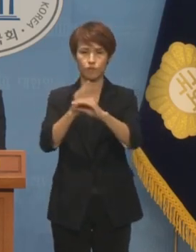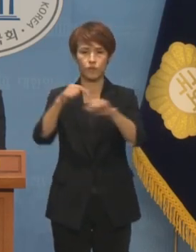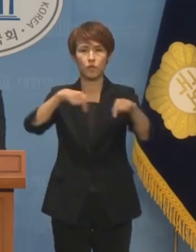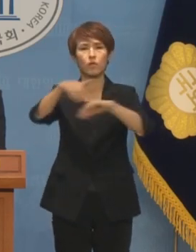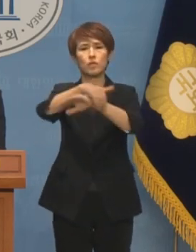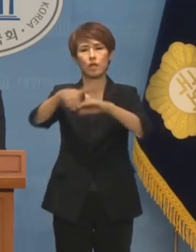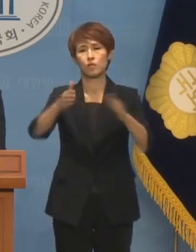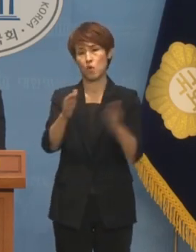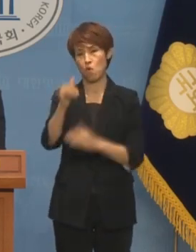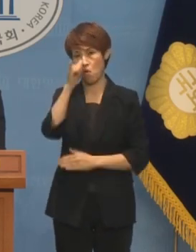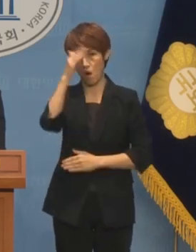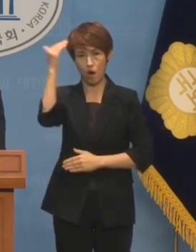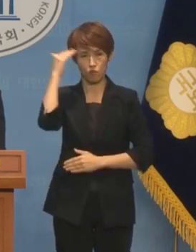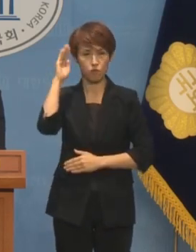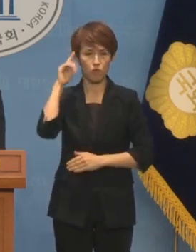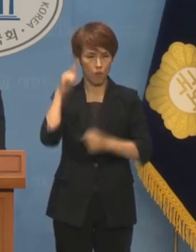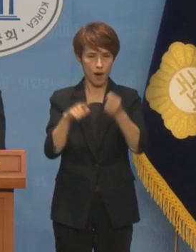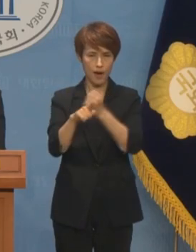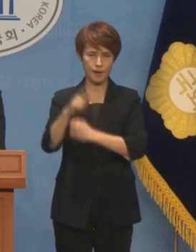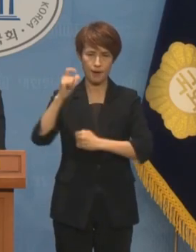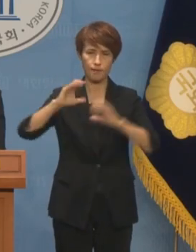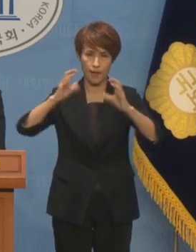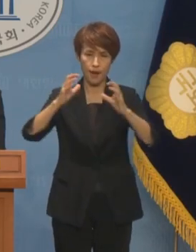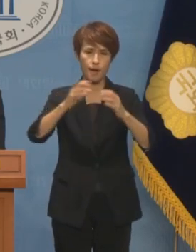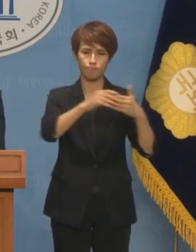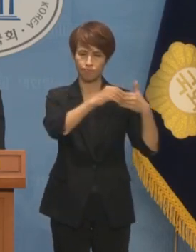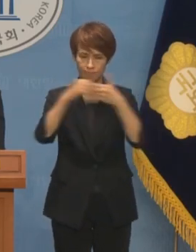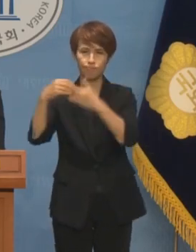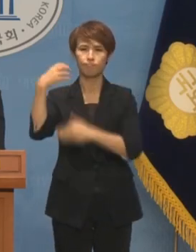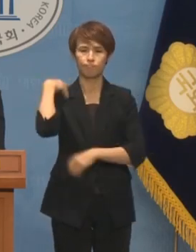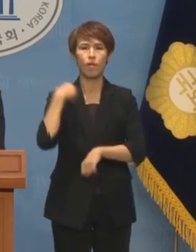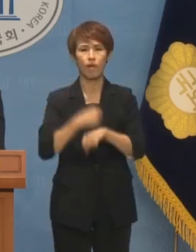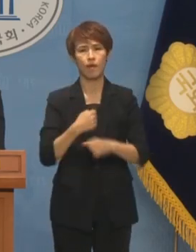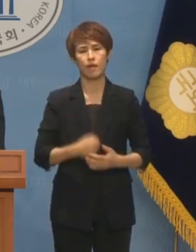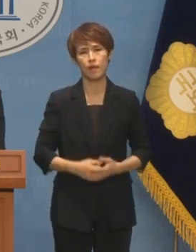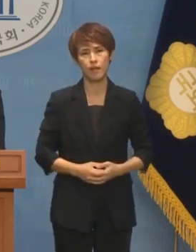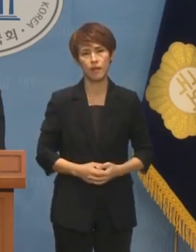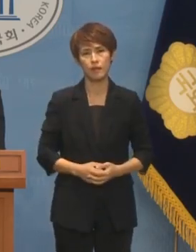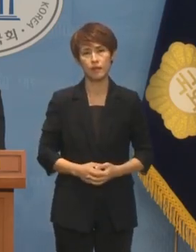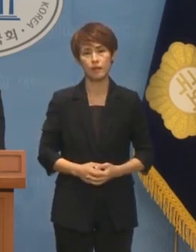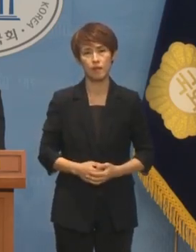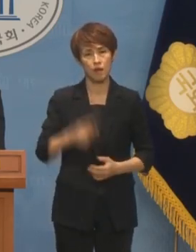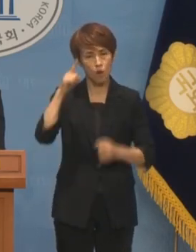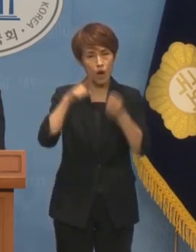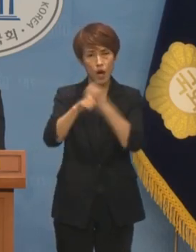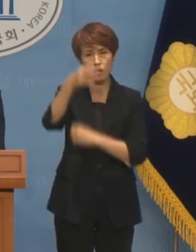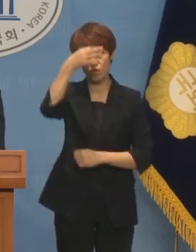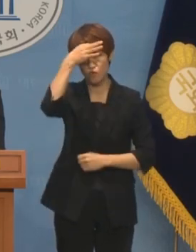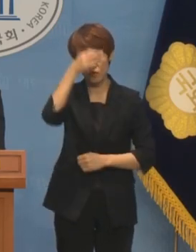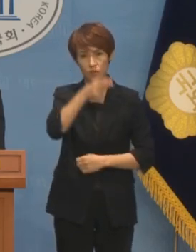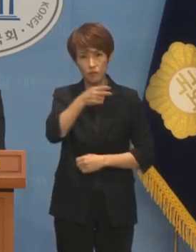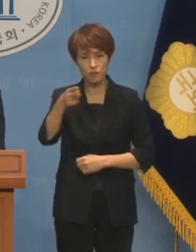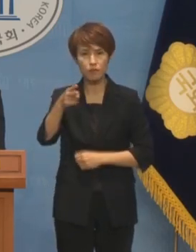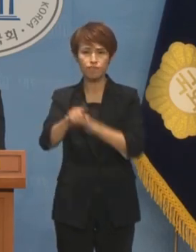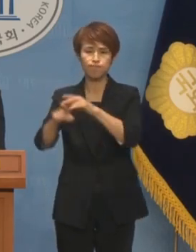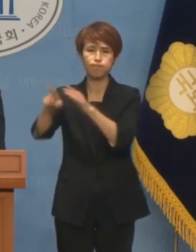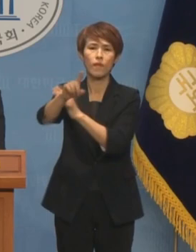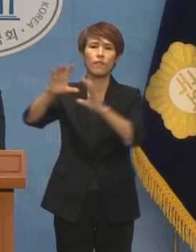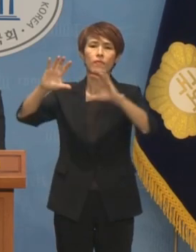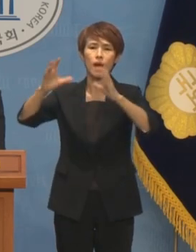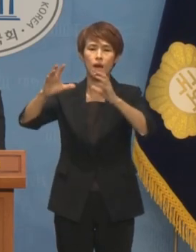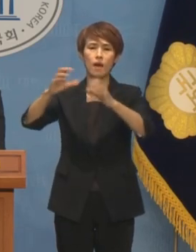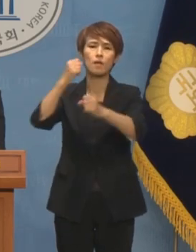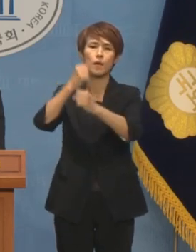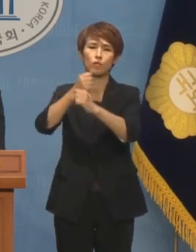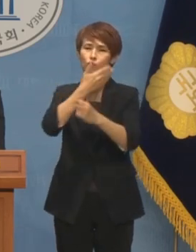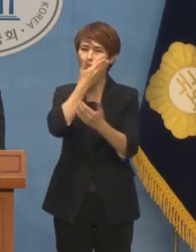대한민국 과학강국 시대를 견인하겠습니다. 과학기술이 곧 선진국 대한민국을 열